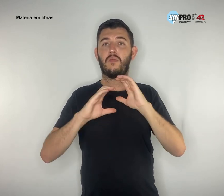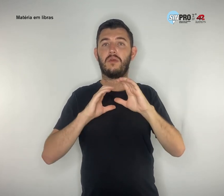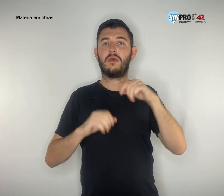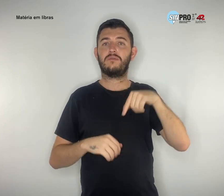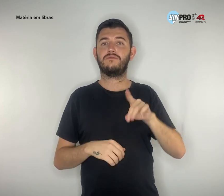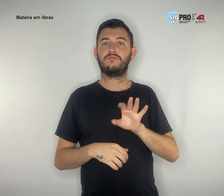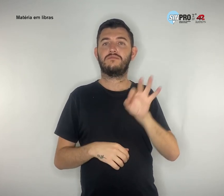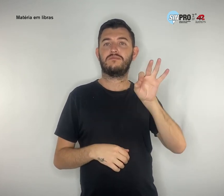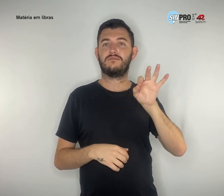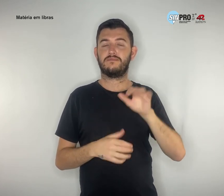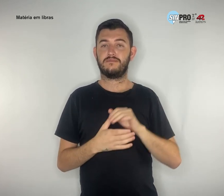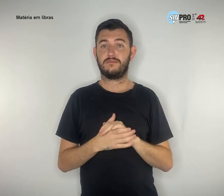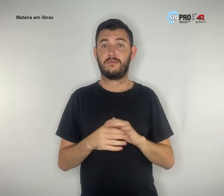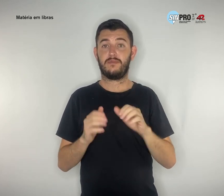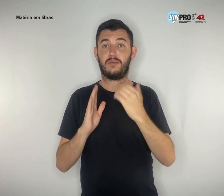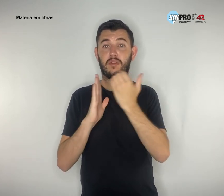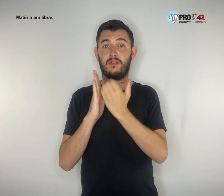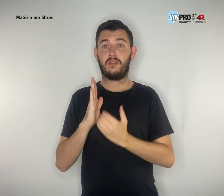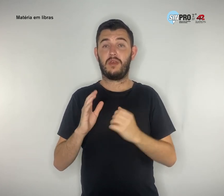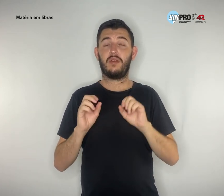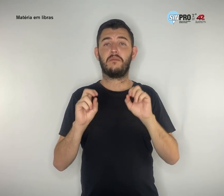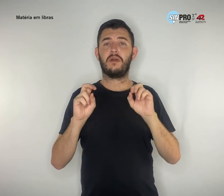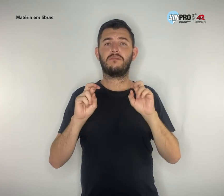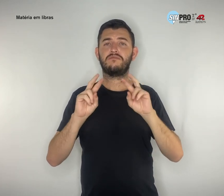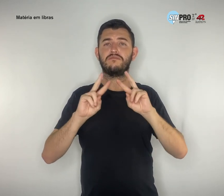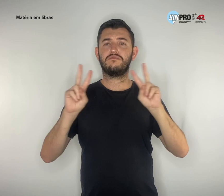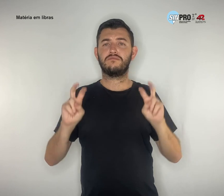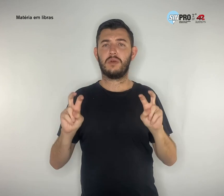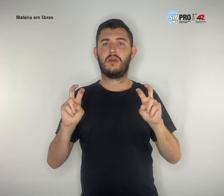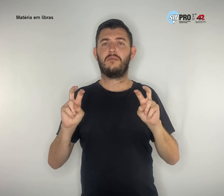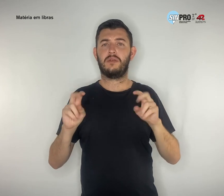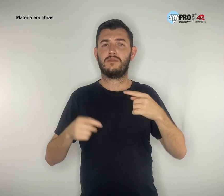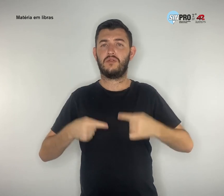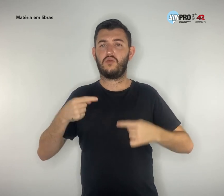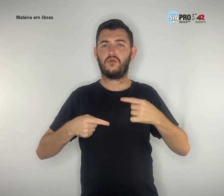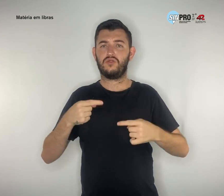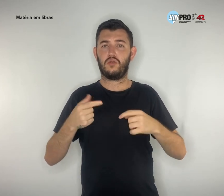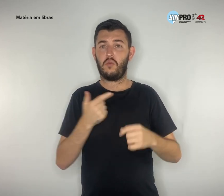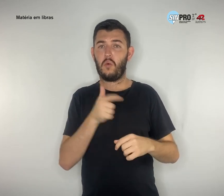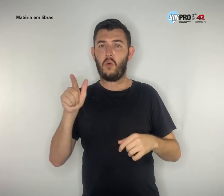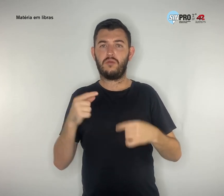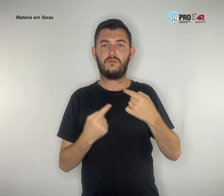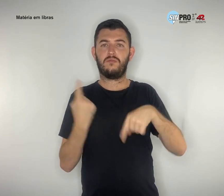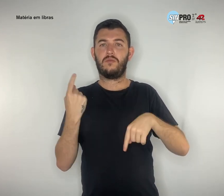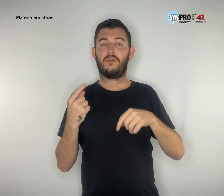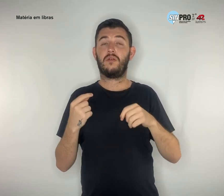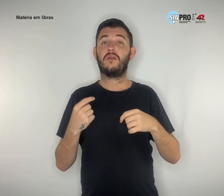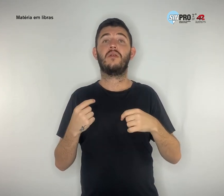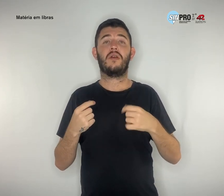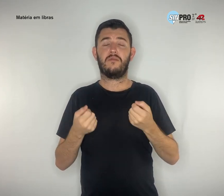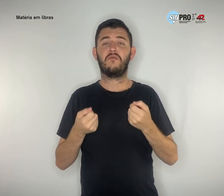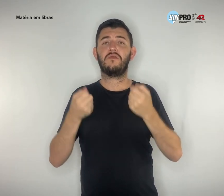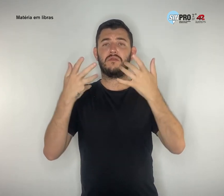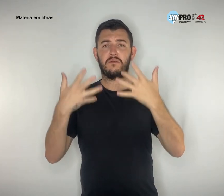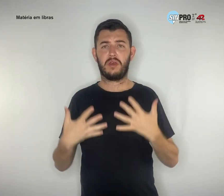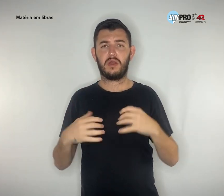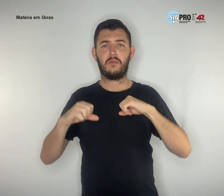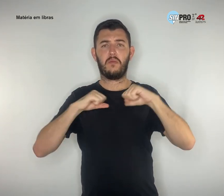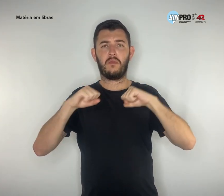E a pauta não poderia ser outra. A mobilização dos professores e orientadores educacionais